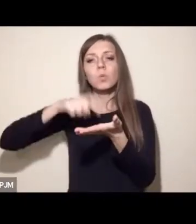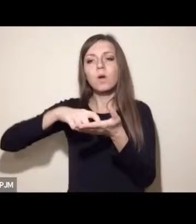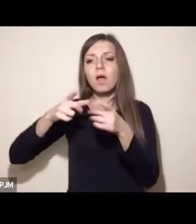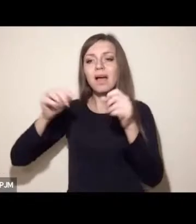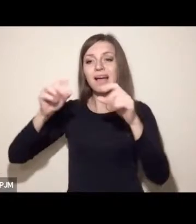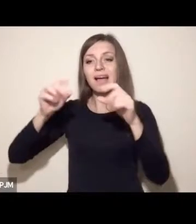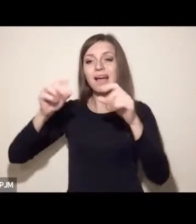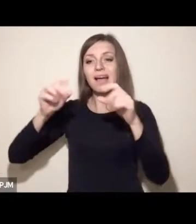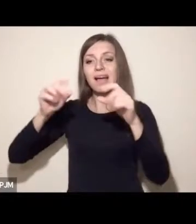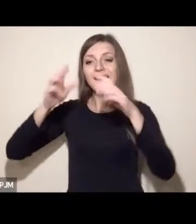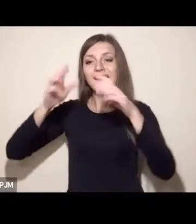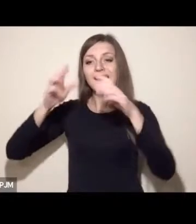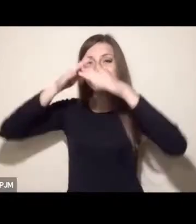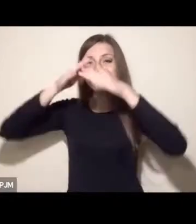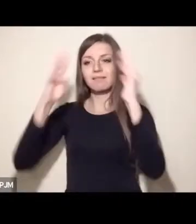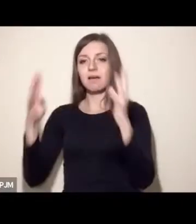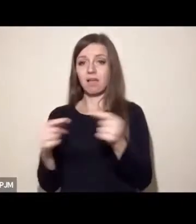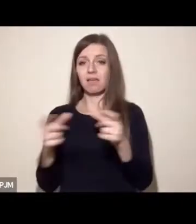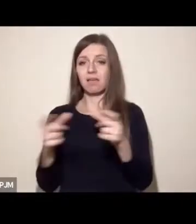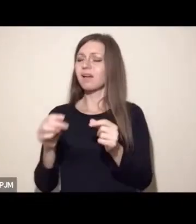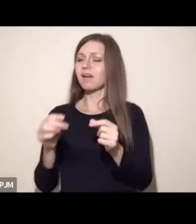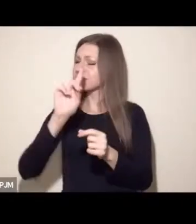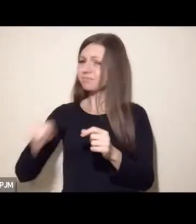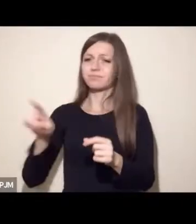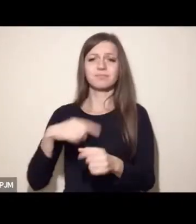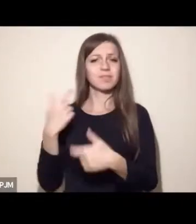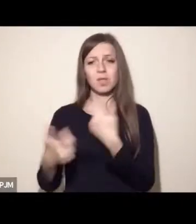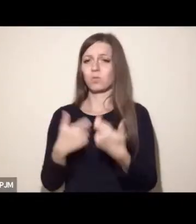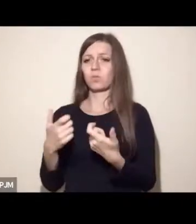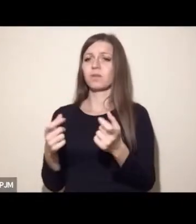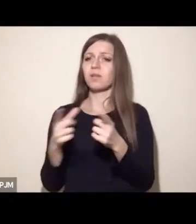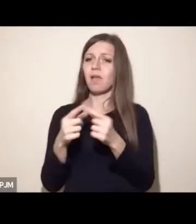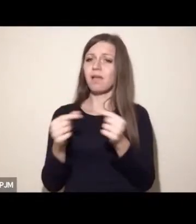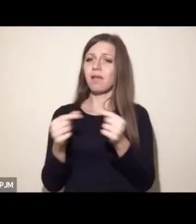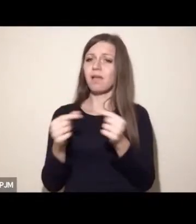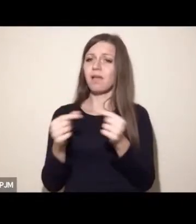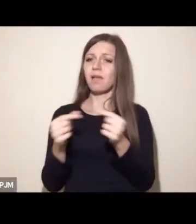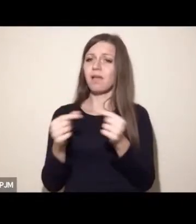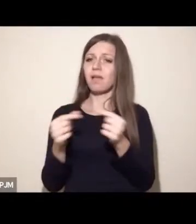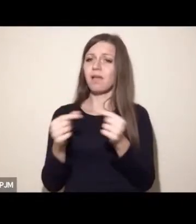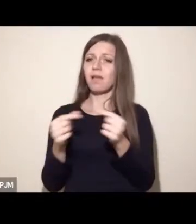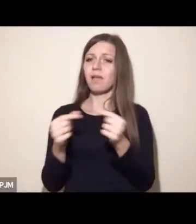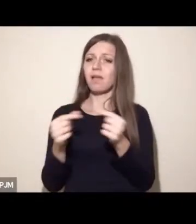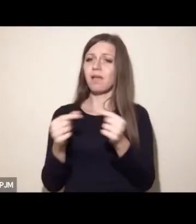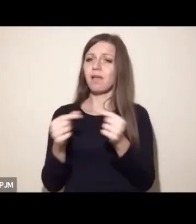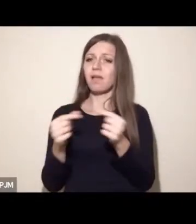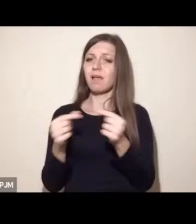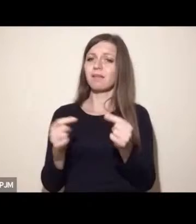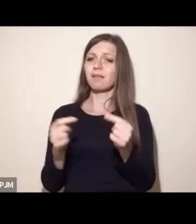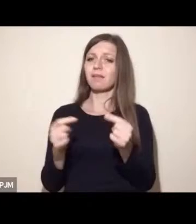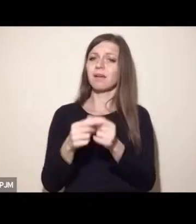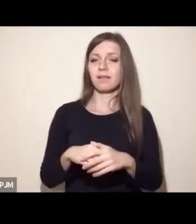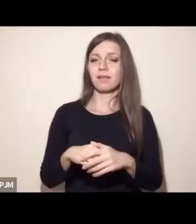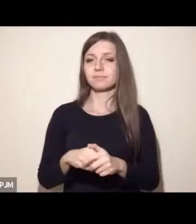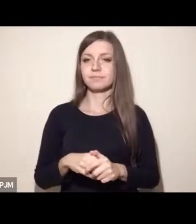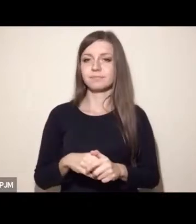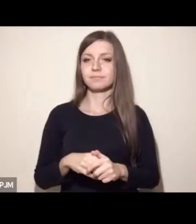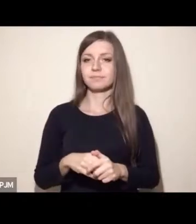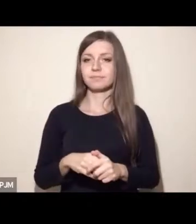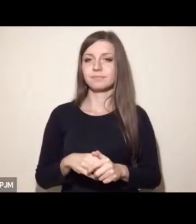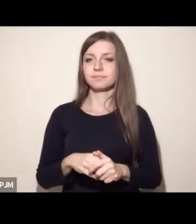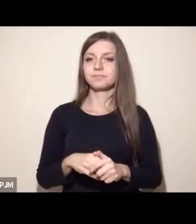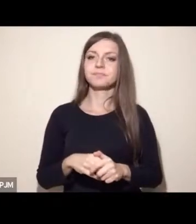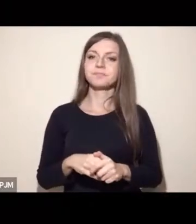Co byłoby oczywiście, nie spowodowałoby całkowitej rezygnacji z jaj w ich produkcji, w restauracjach, produktach konkretnych, czy na półkach